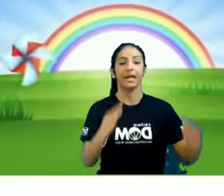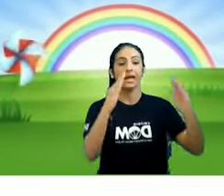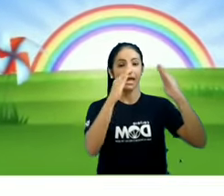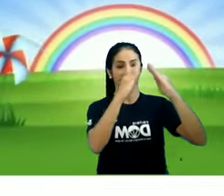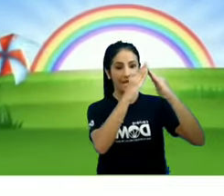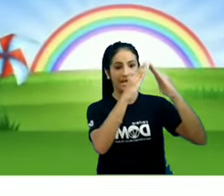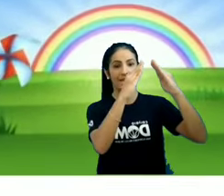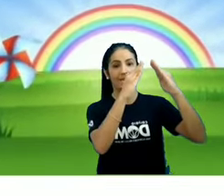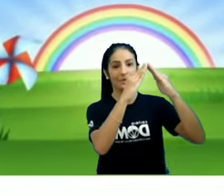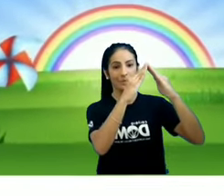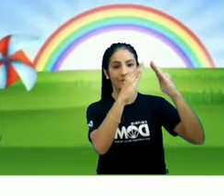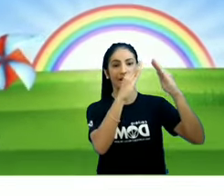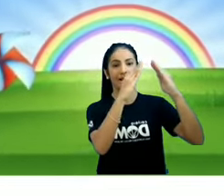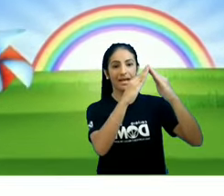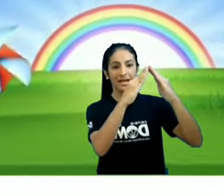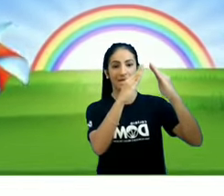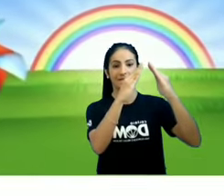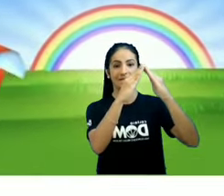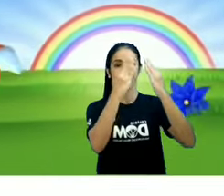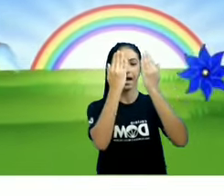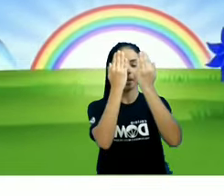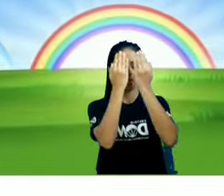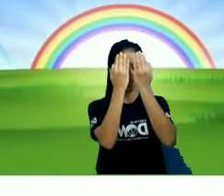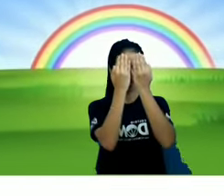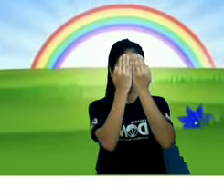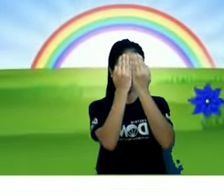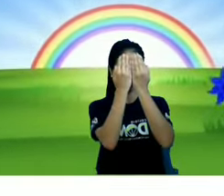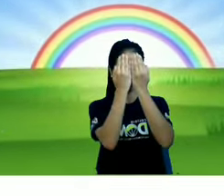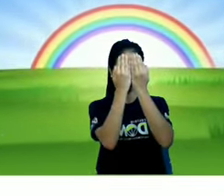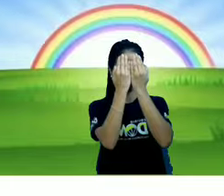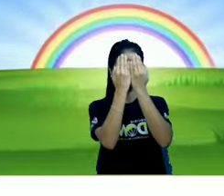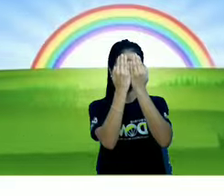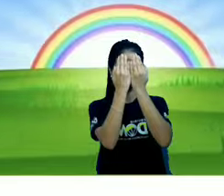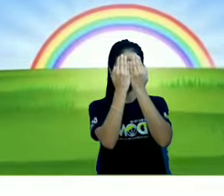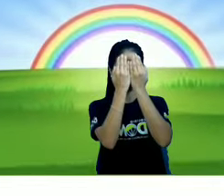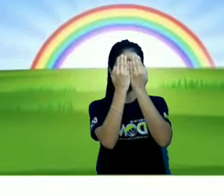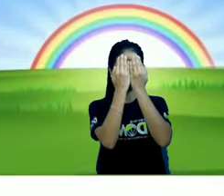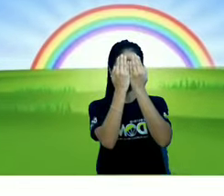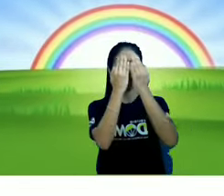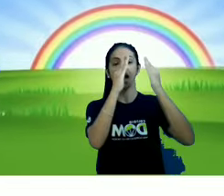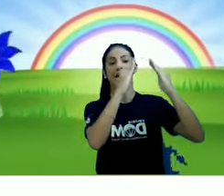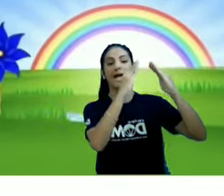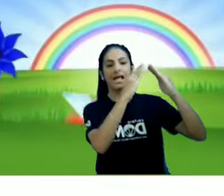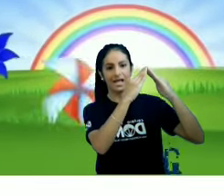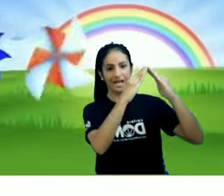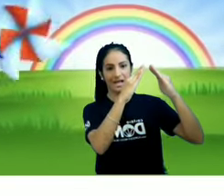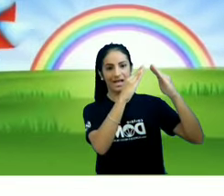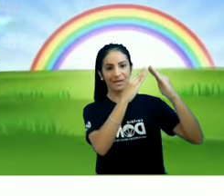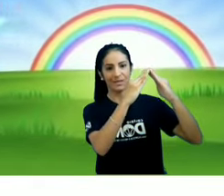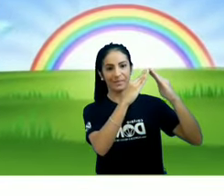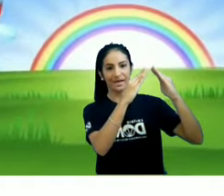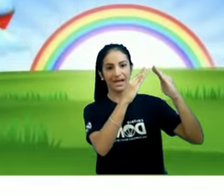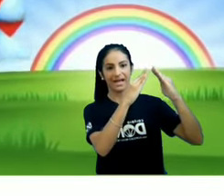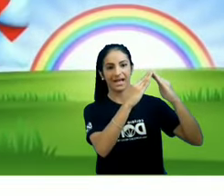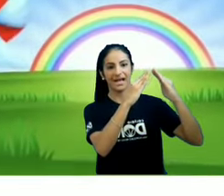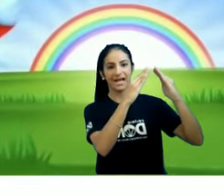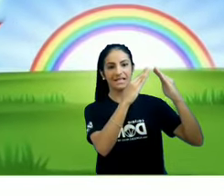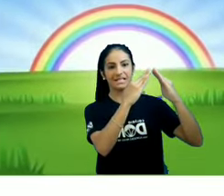Era uma casa bem fechada Era uma casa